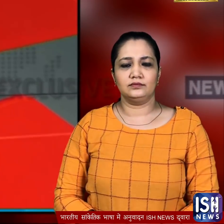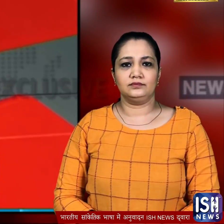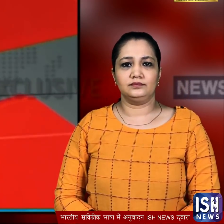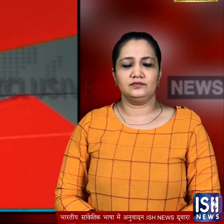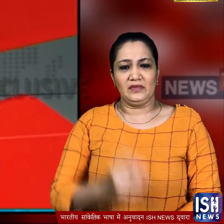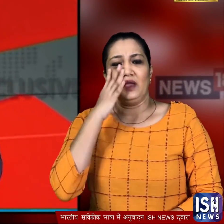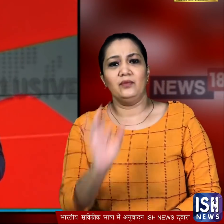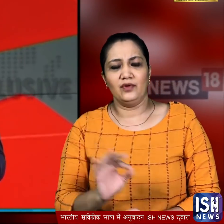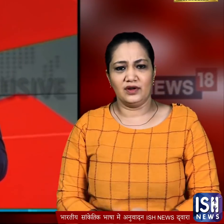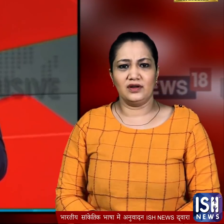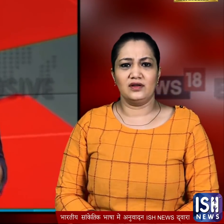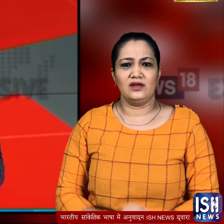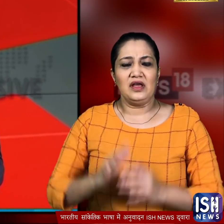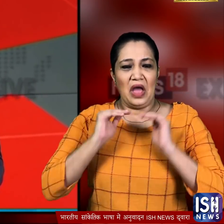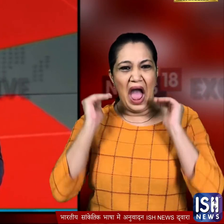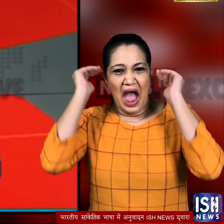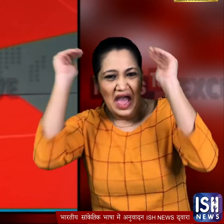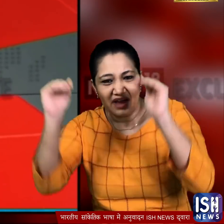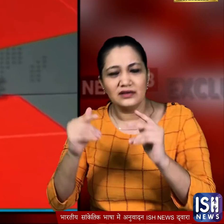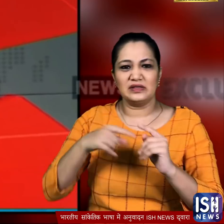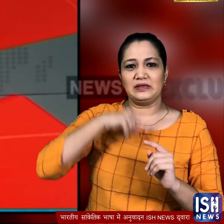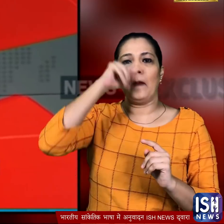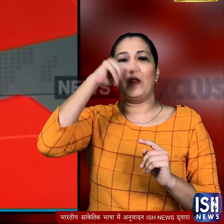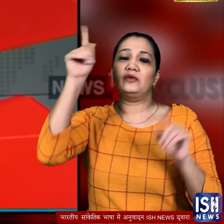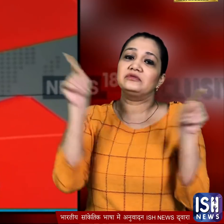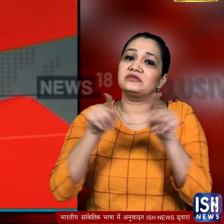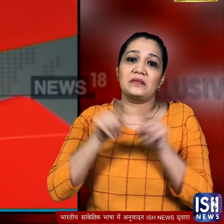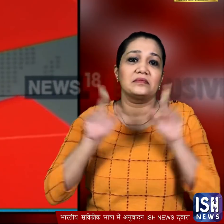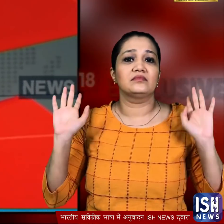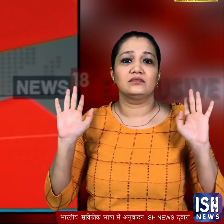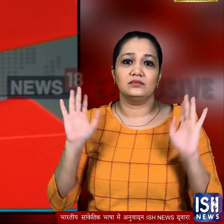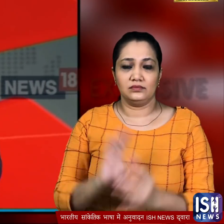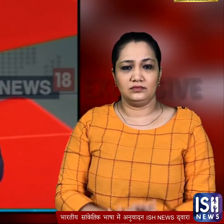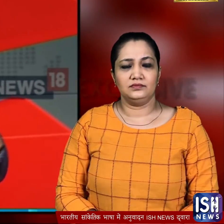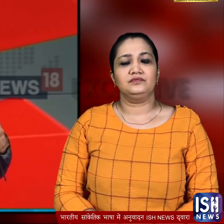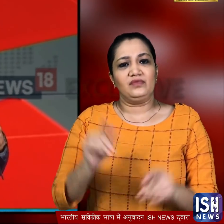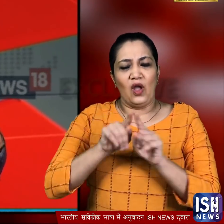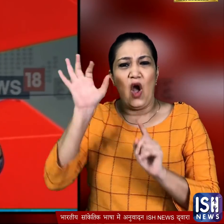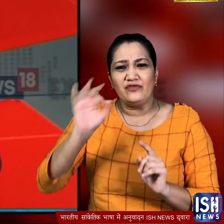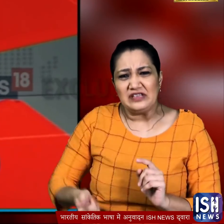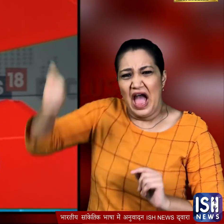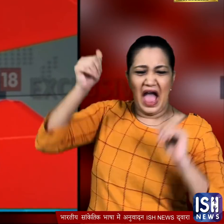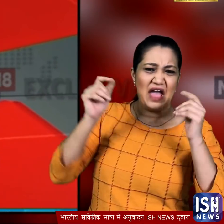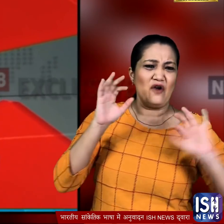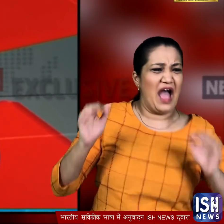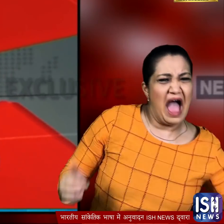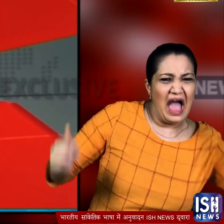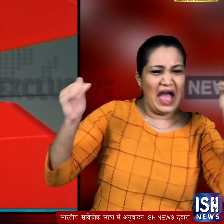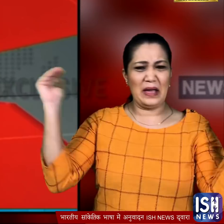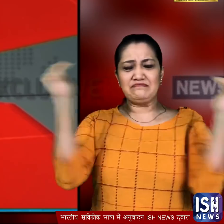सौबात के एक बाती है कि जितना बड़ा ओधा होता है अहंकार भी कई बार उतना ही बड़ा हो जाता है और जब दो उंचे ओधे वालों का अहंकार टकराता है